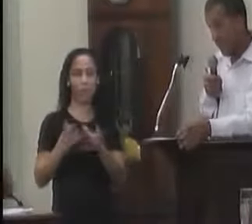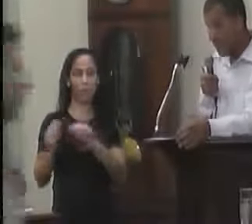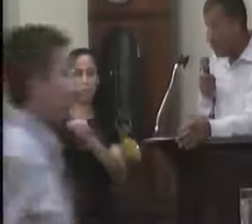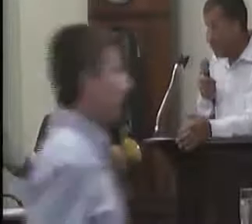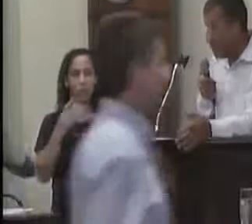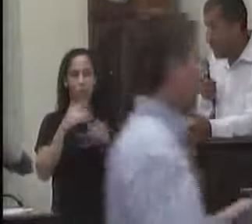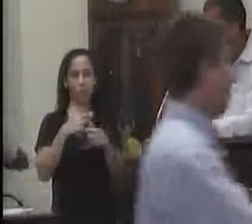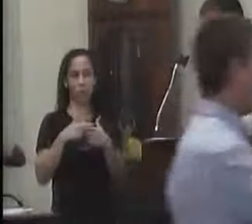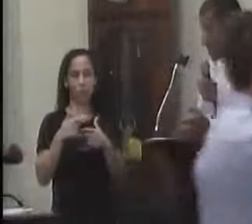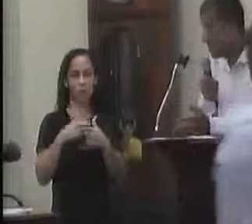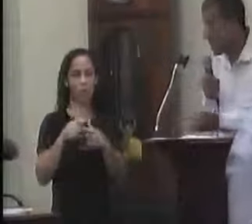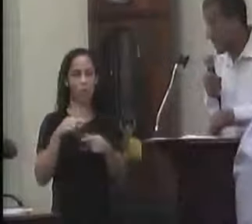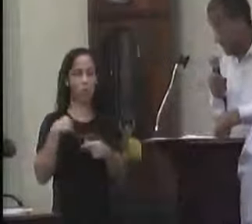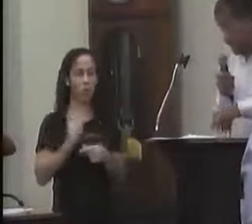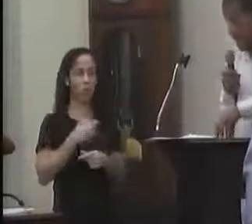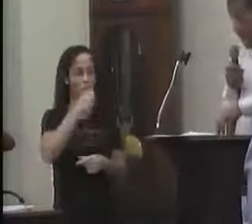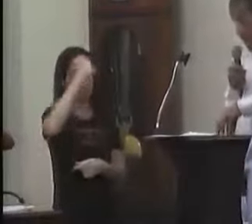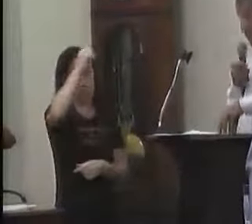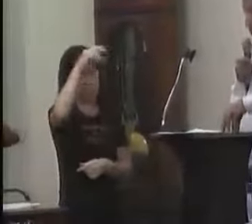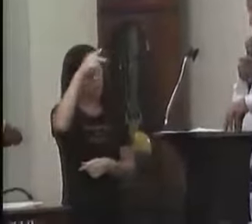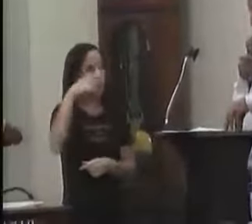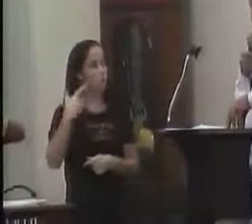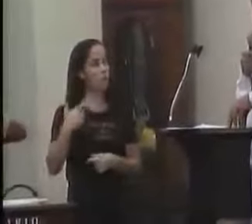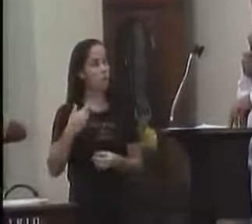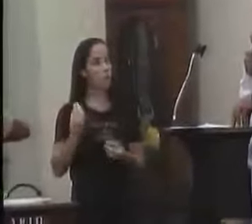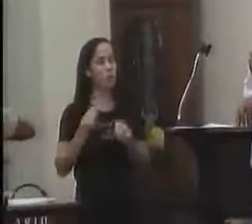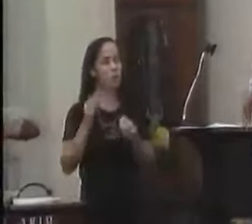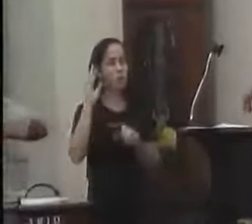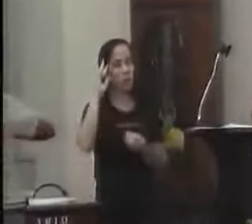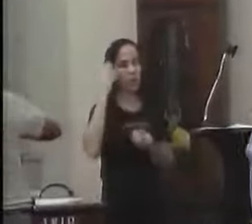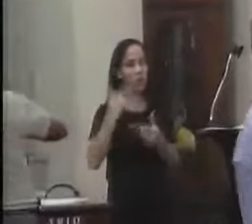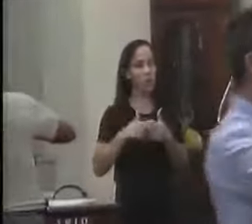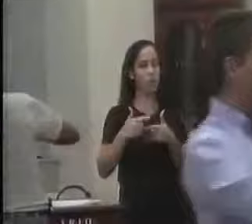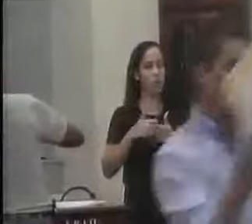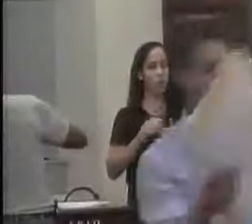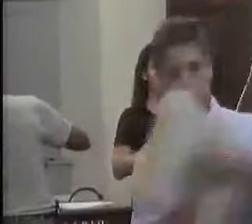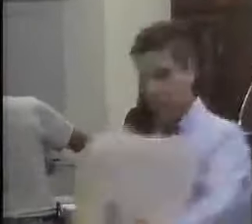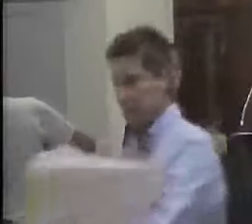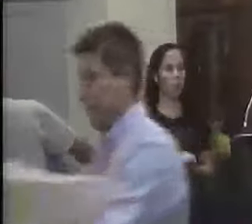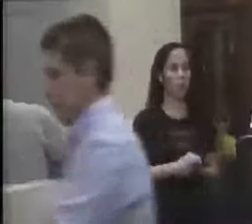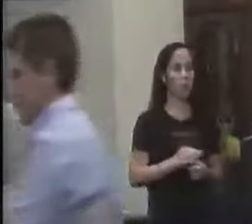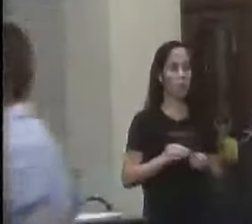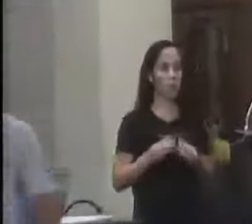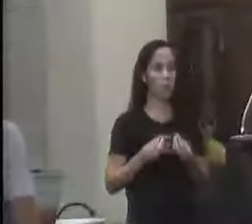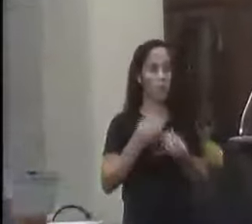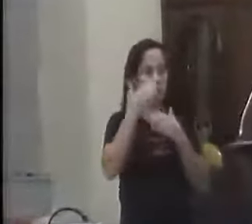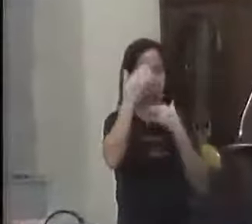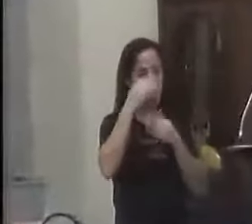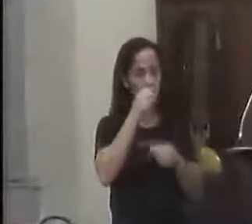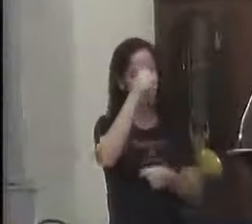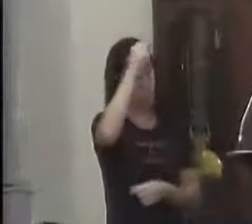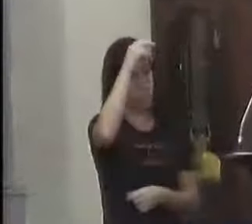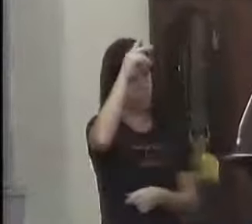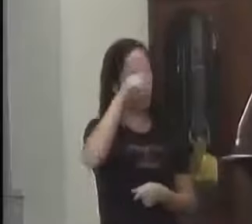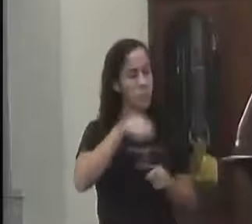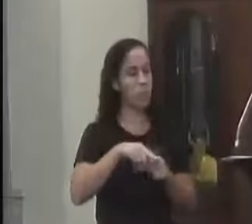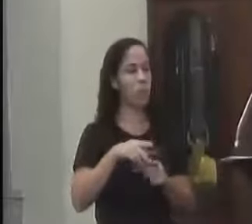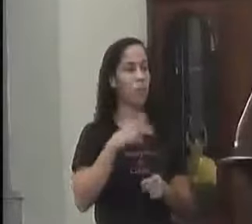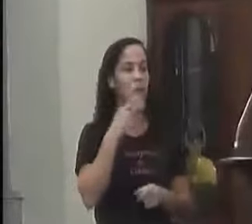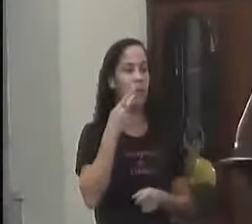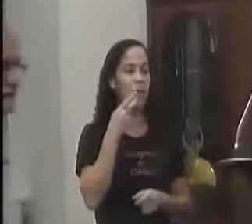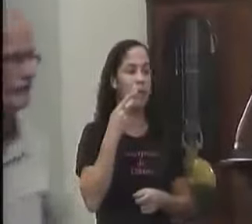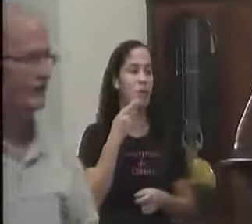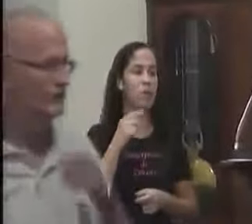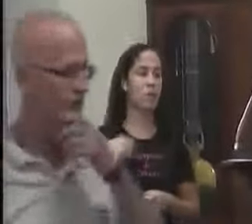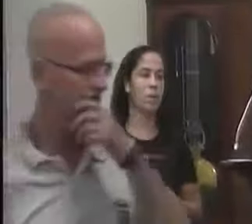cheio De problemas Mas o nosso prefeito Está sempre fazendo Não tem como resolver Os problemas todos Mas está sempre fazendo Então agradecer O prefeito também E falar sobre